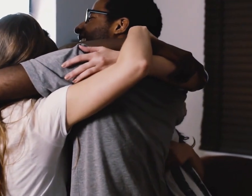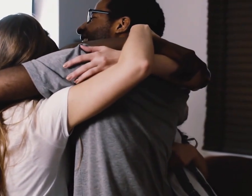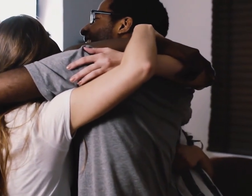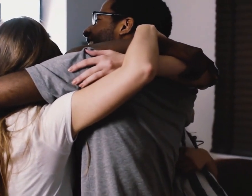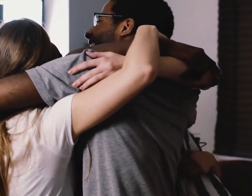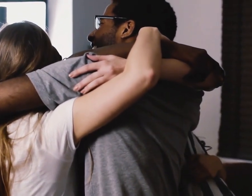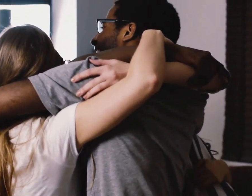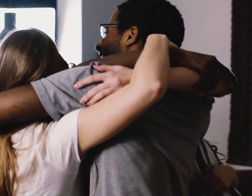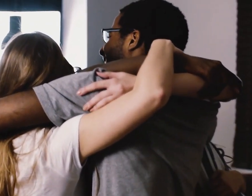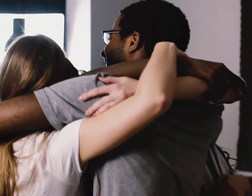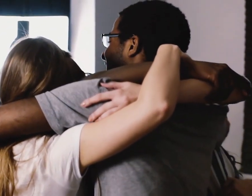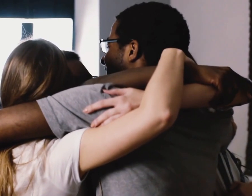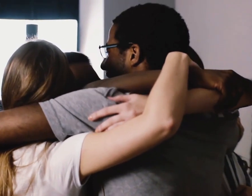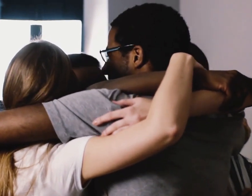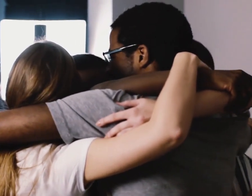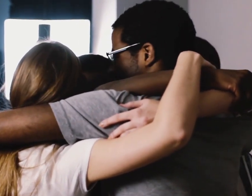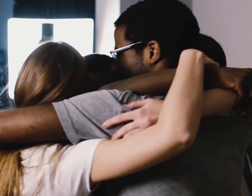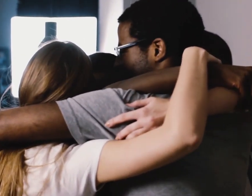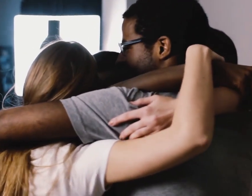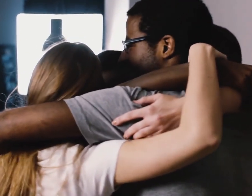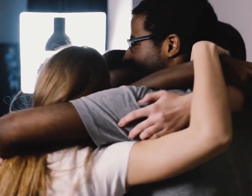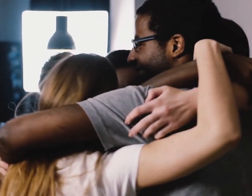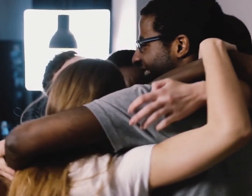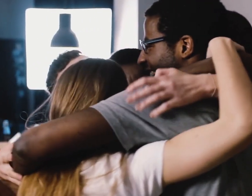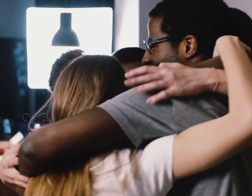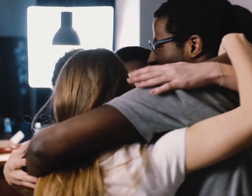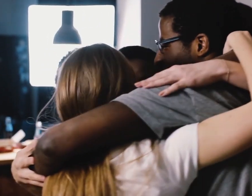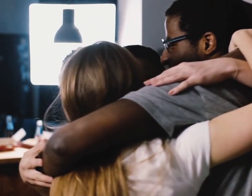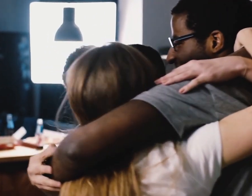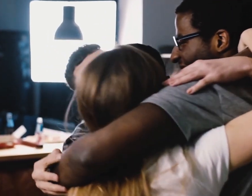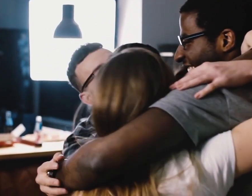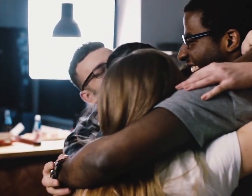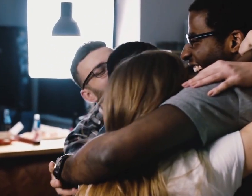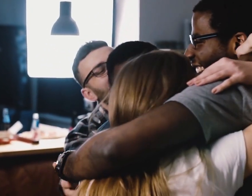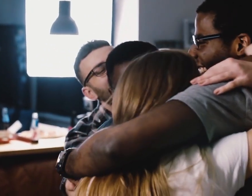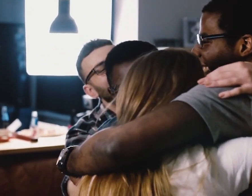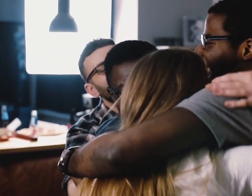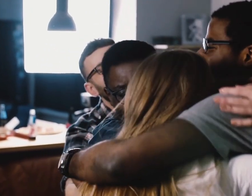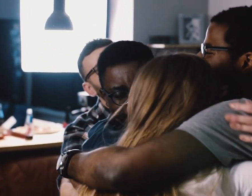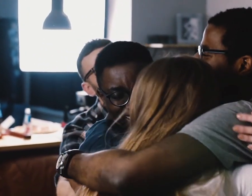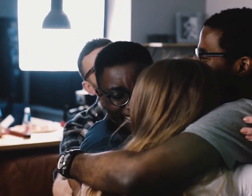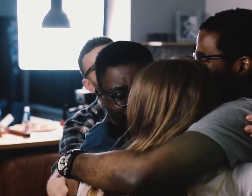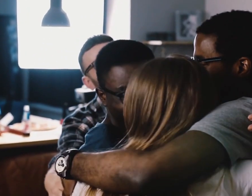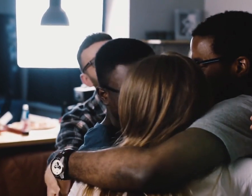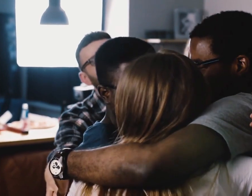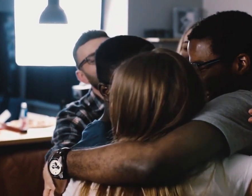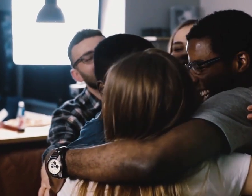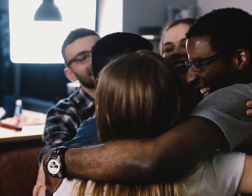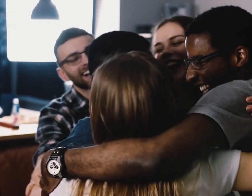en fait. Ta connexion Internet peut servir à changer la mentalité des gens en fait.